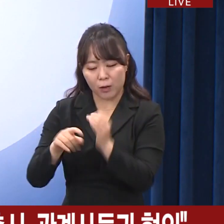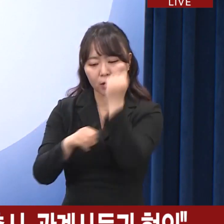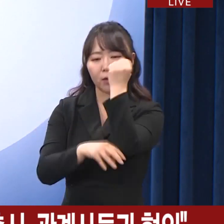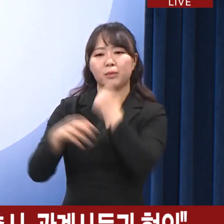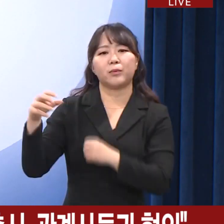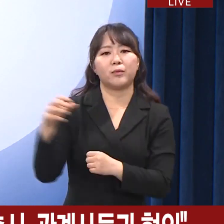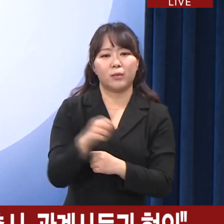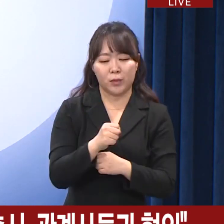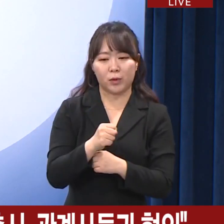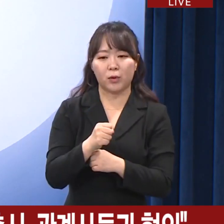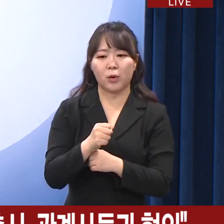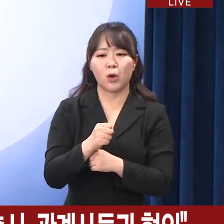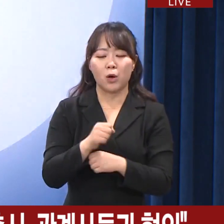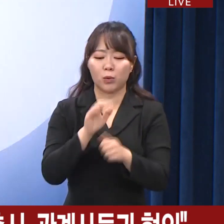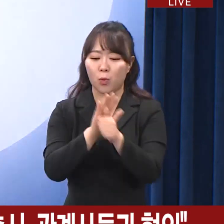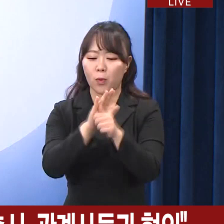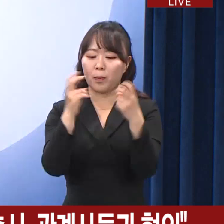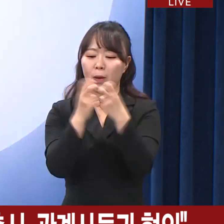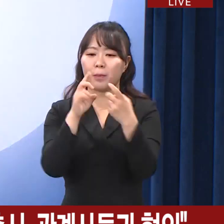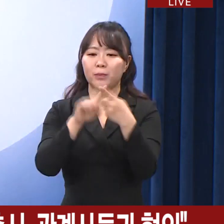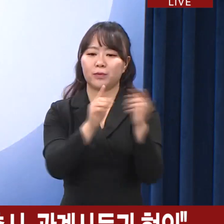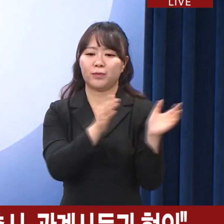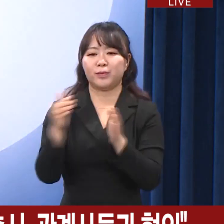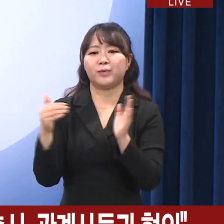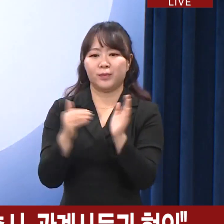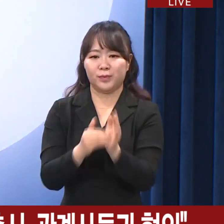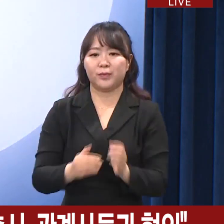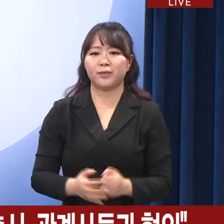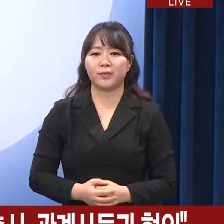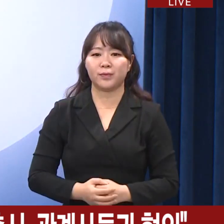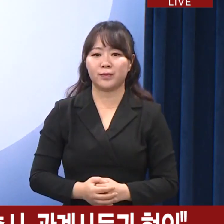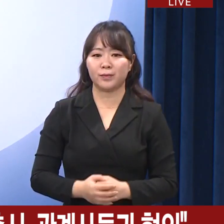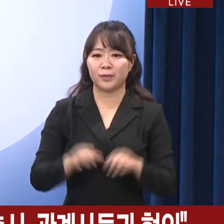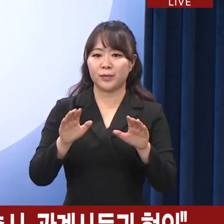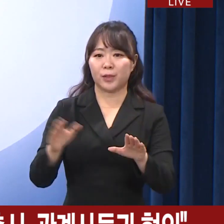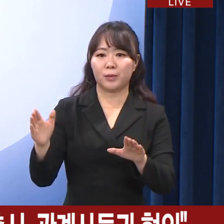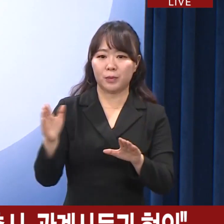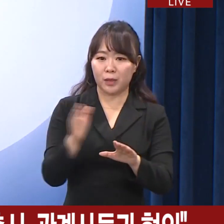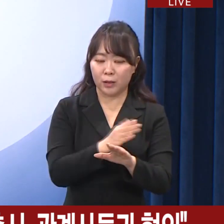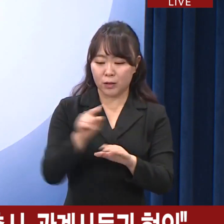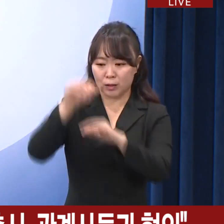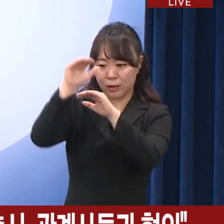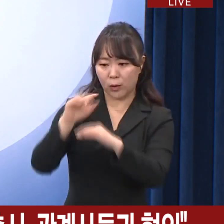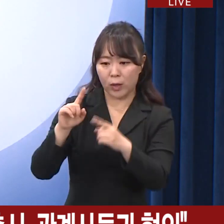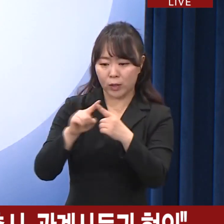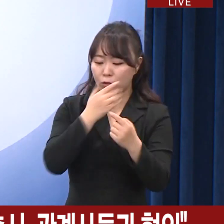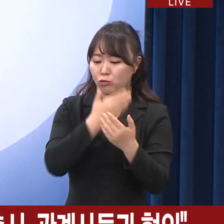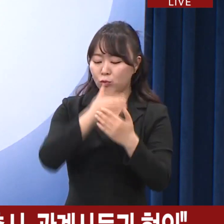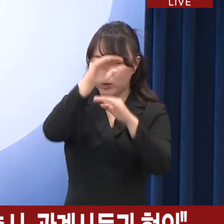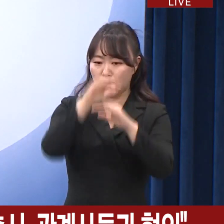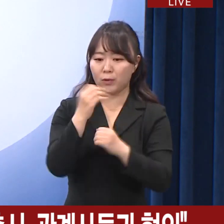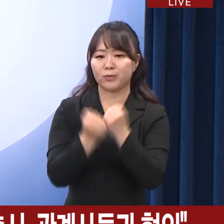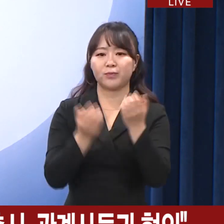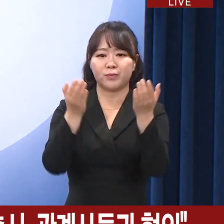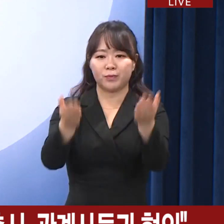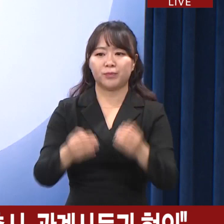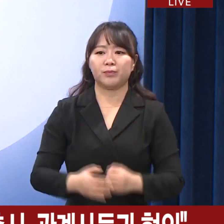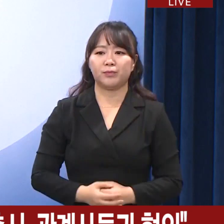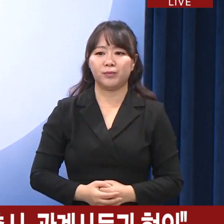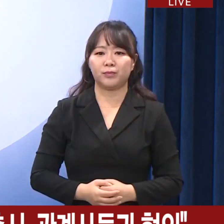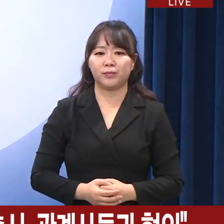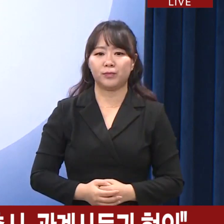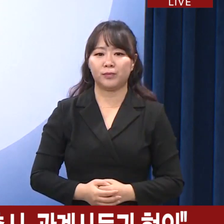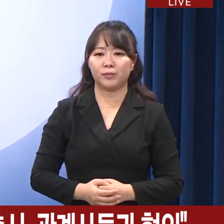바탕으로 동방안을 마련하였습니다. 지금부터 동방안의 주요 내용을 말씀드리겠습니다.